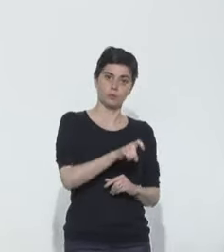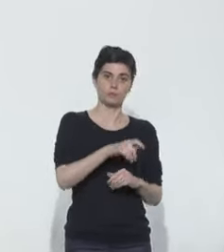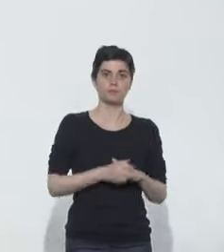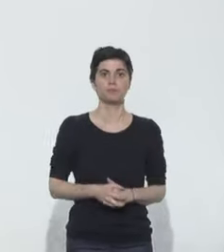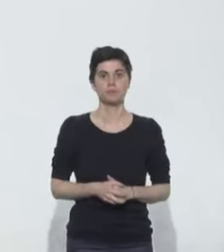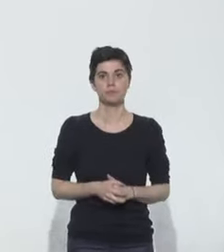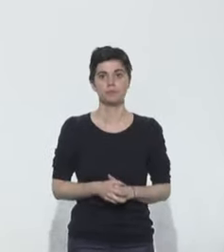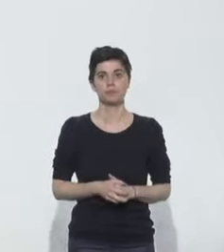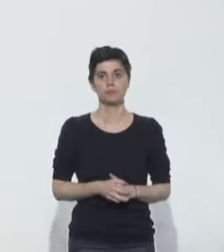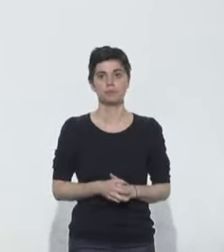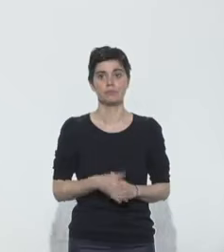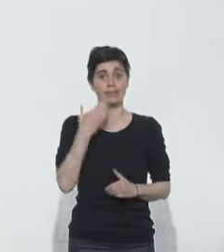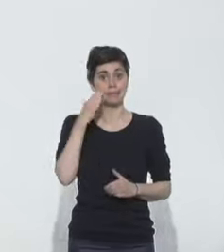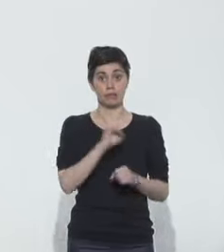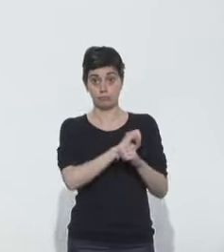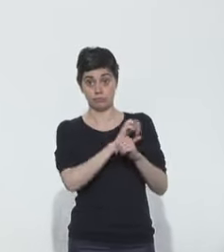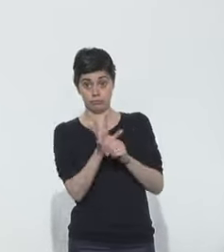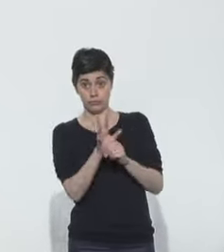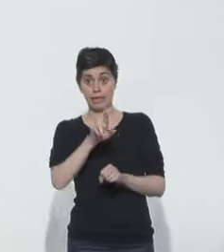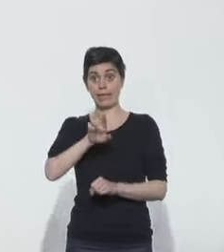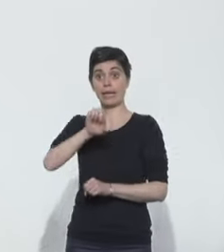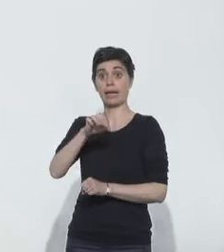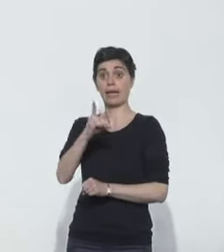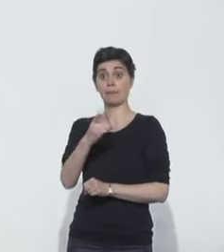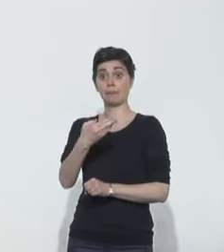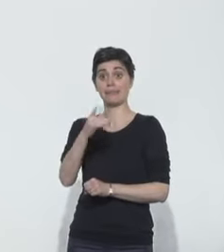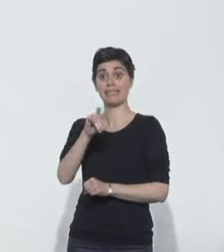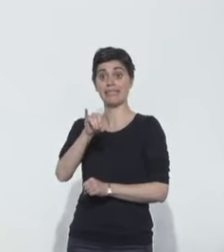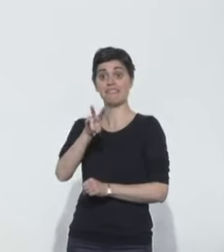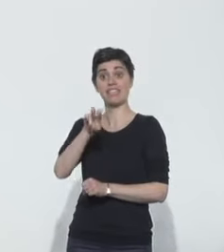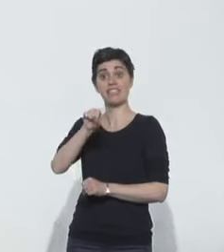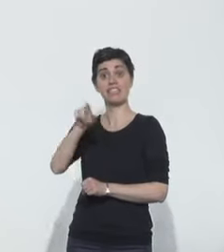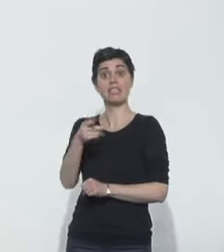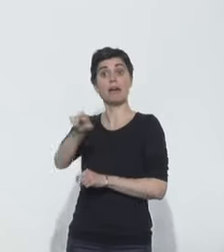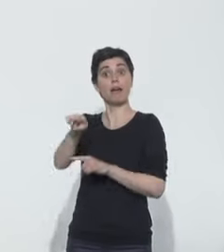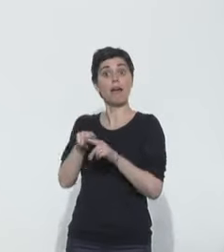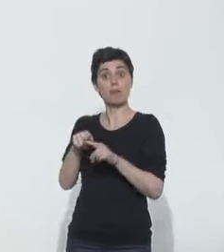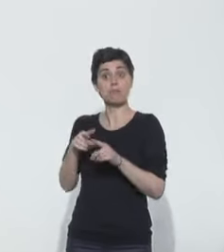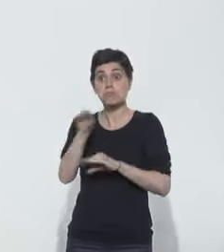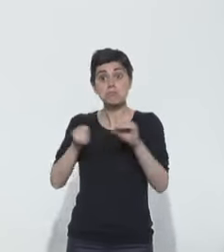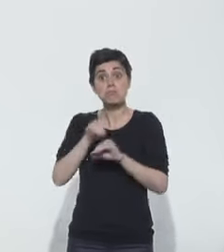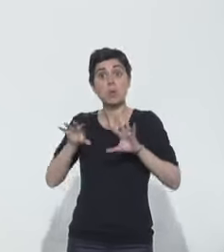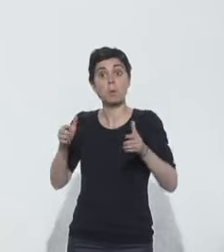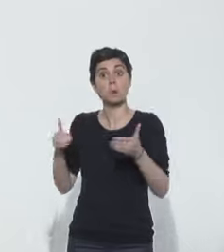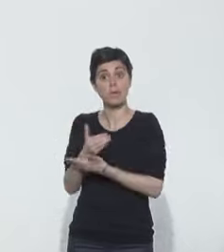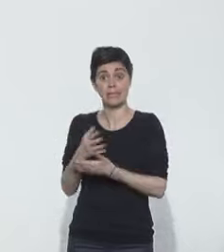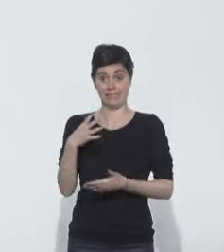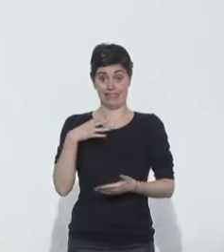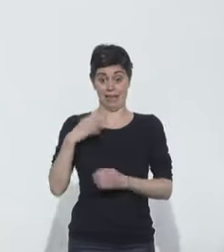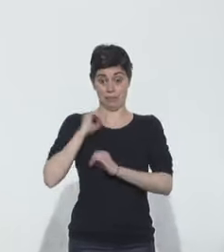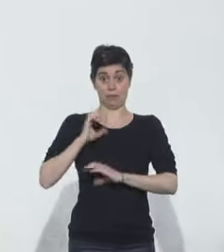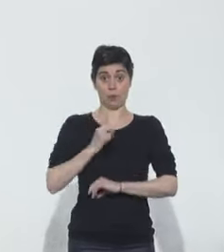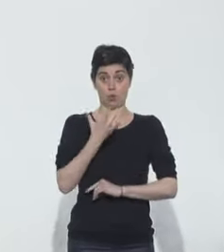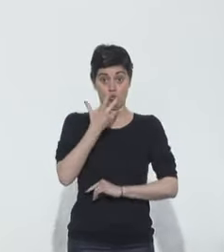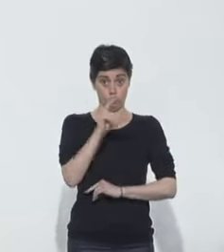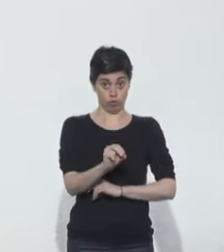Qu'en est-il du traitement du Covid-19 par le remdesivir, un antiviral ? Alors, il y a 30 essais en cours en France.